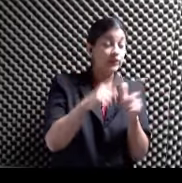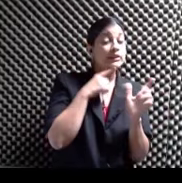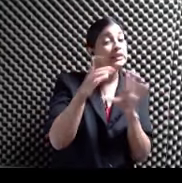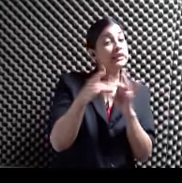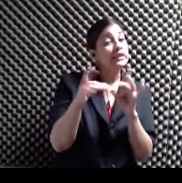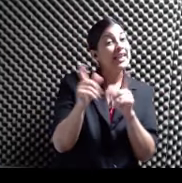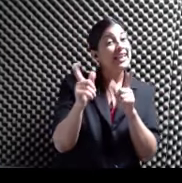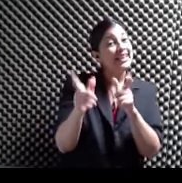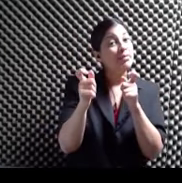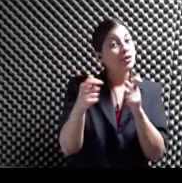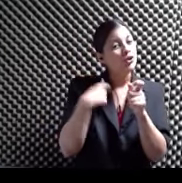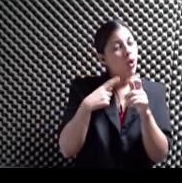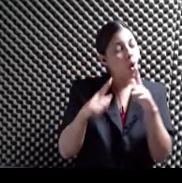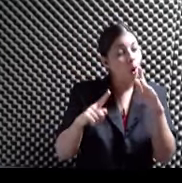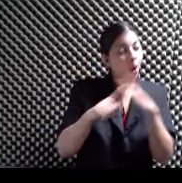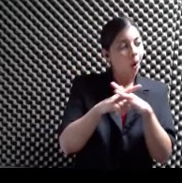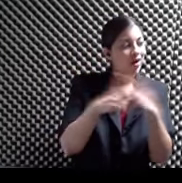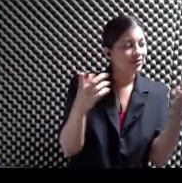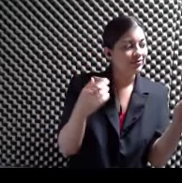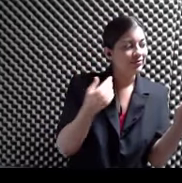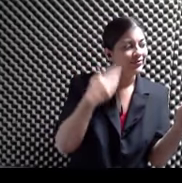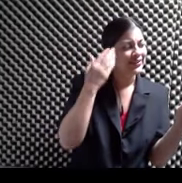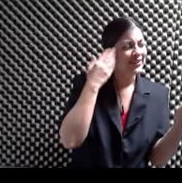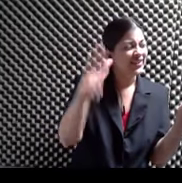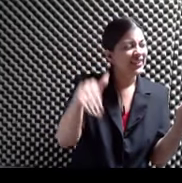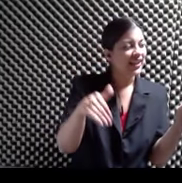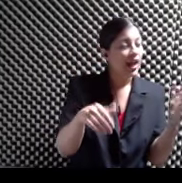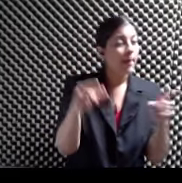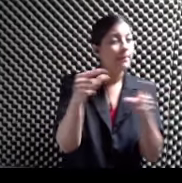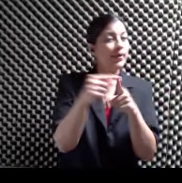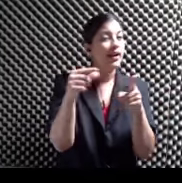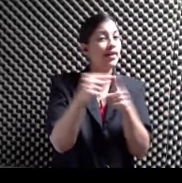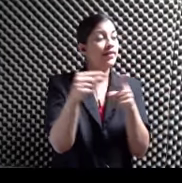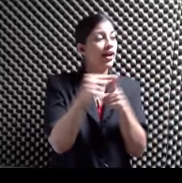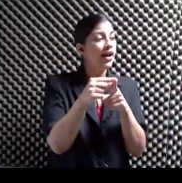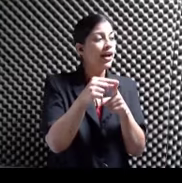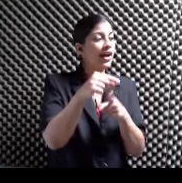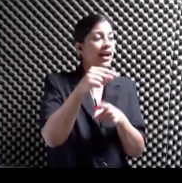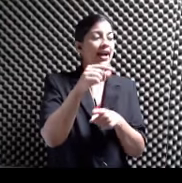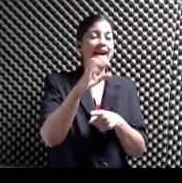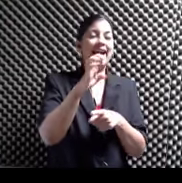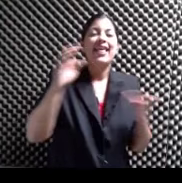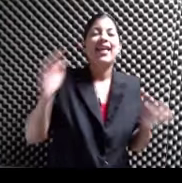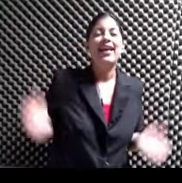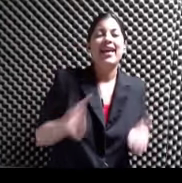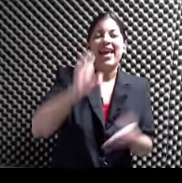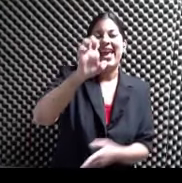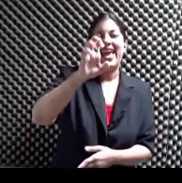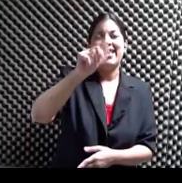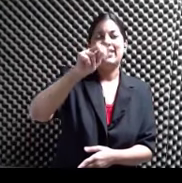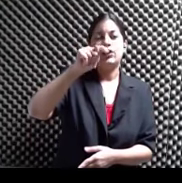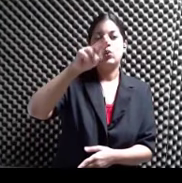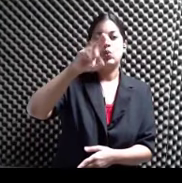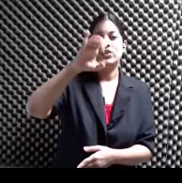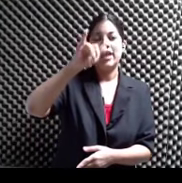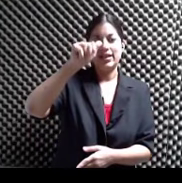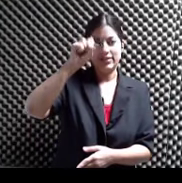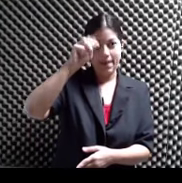encontré A que ustedes No saben De dónde salió La palabra El entusiasmo Copia eso Es la palabra Entusiasmo